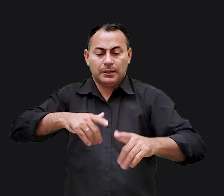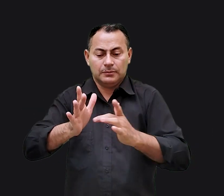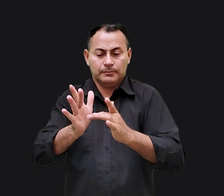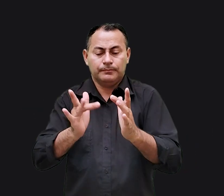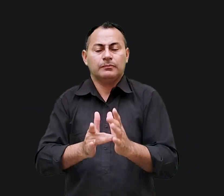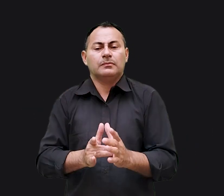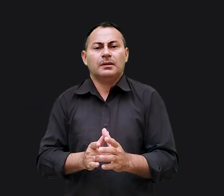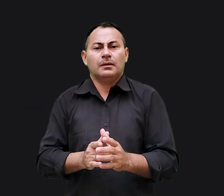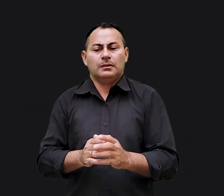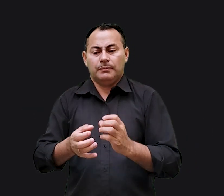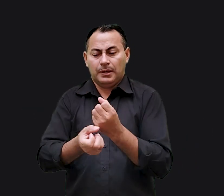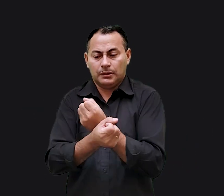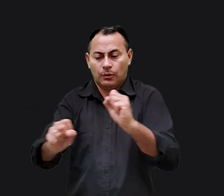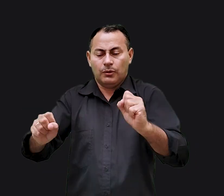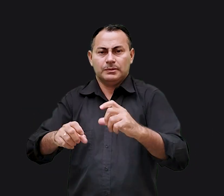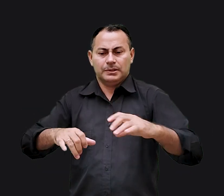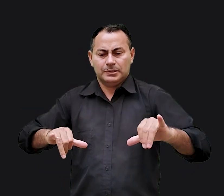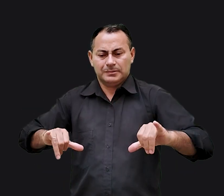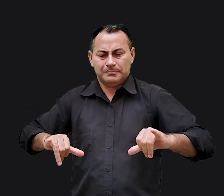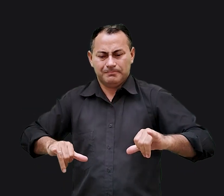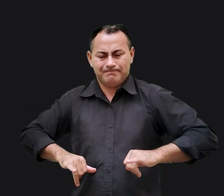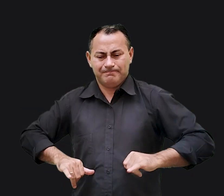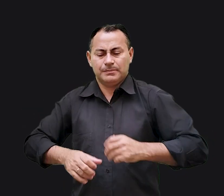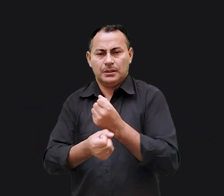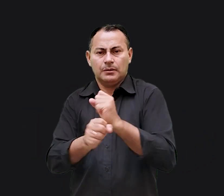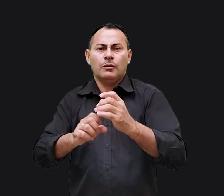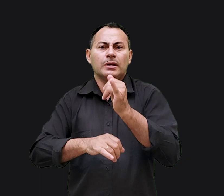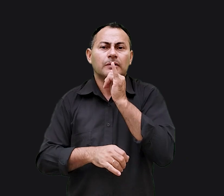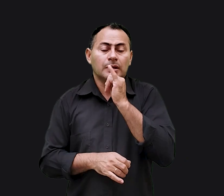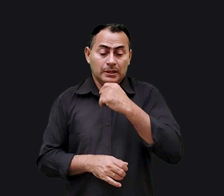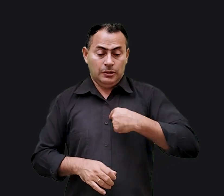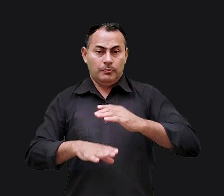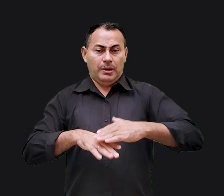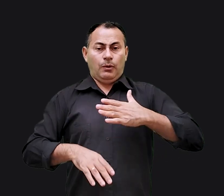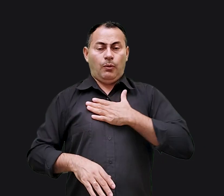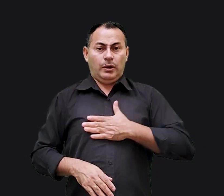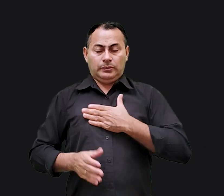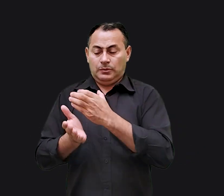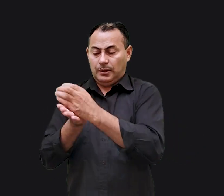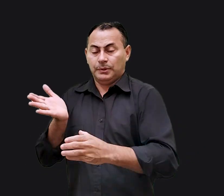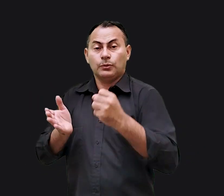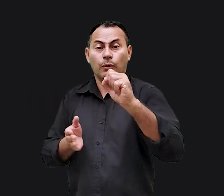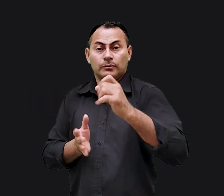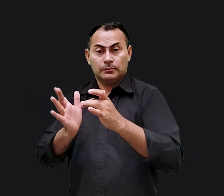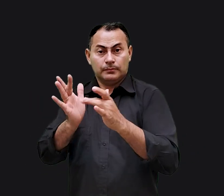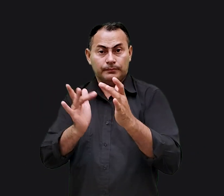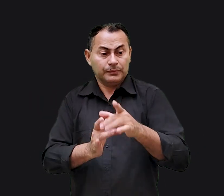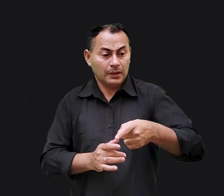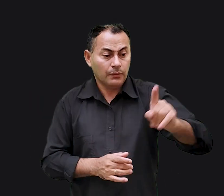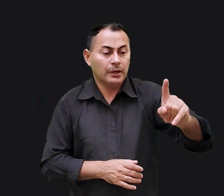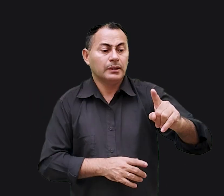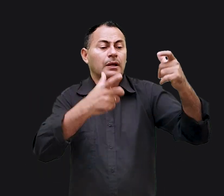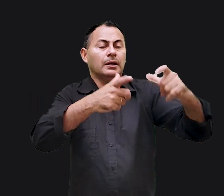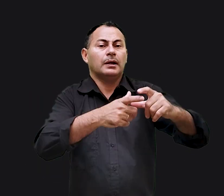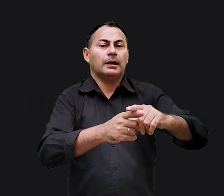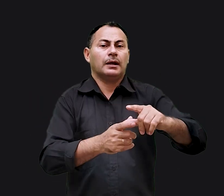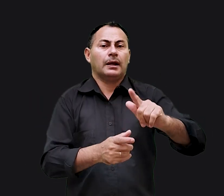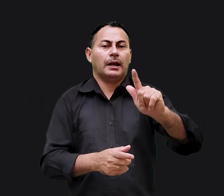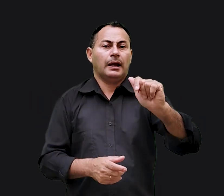ministério de Jesus libertou os cativos. Há muitos exemplos disso. O que eu mais gosto está no capítulo 8, quando Jesus foi à terra dos